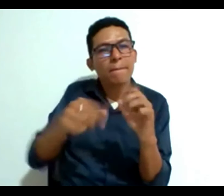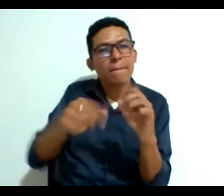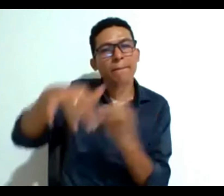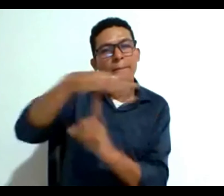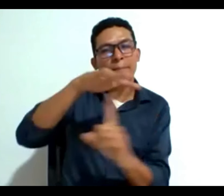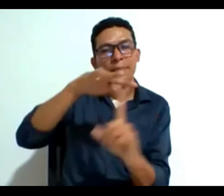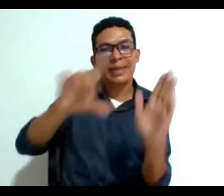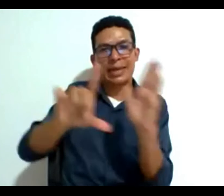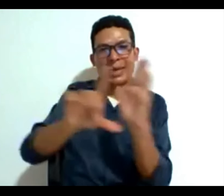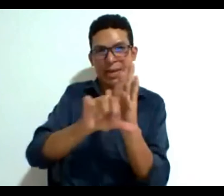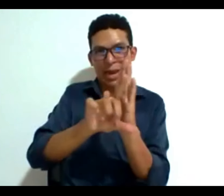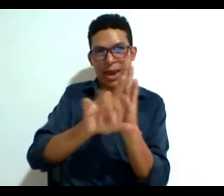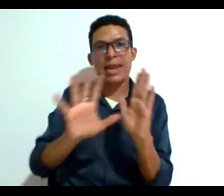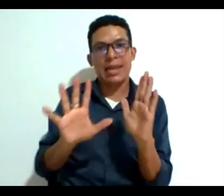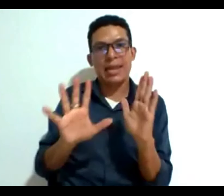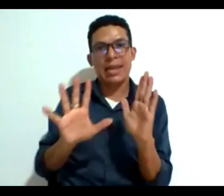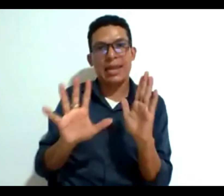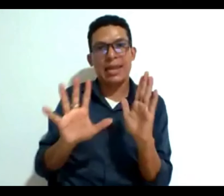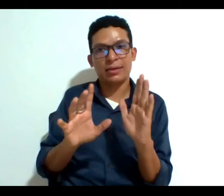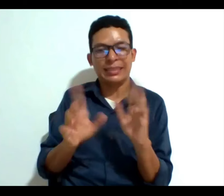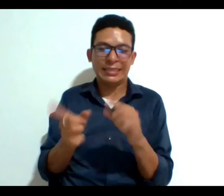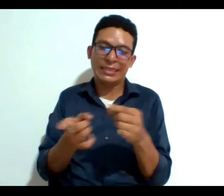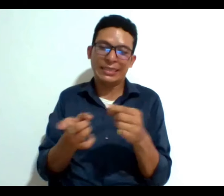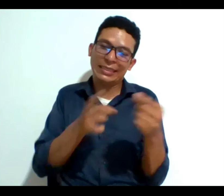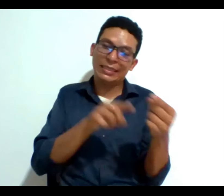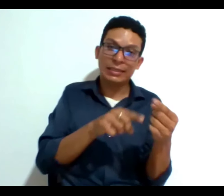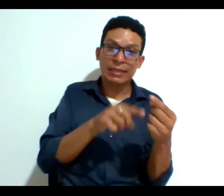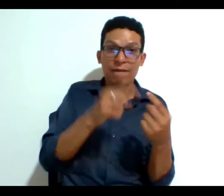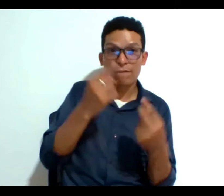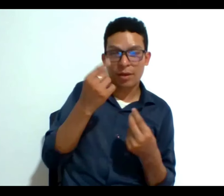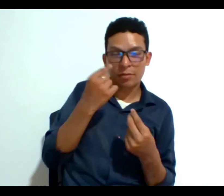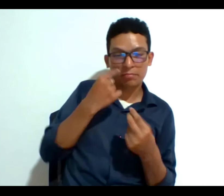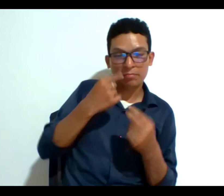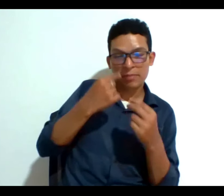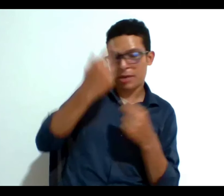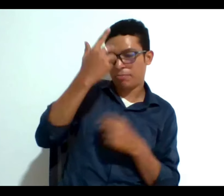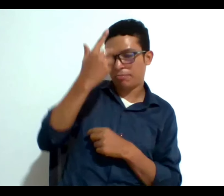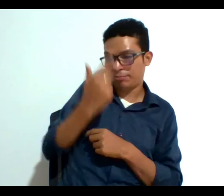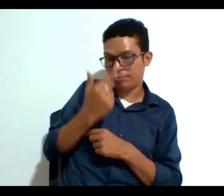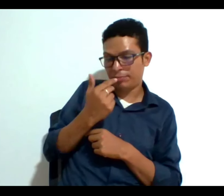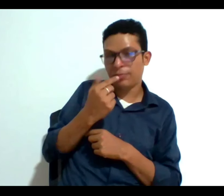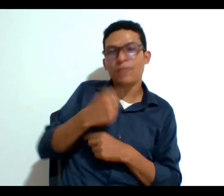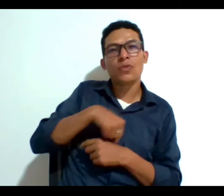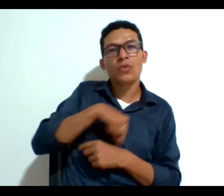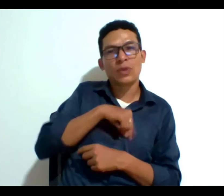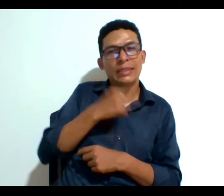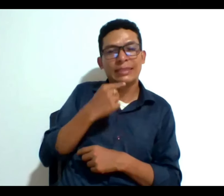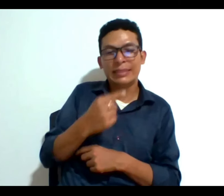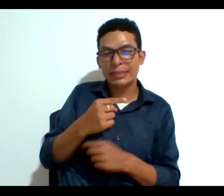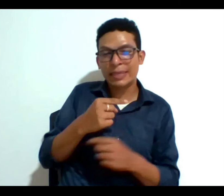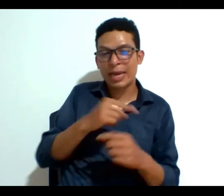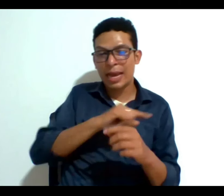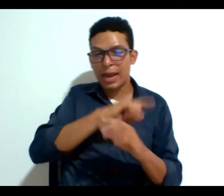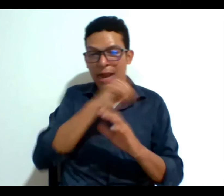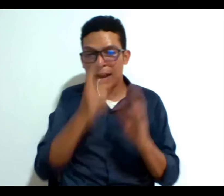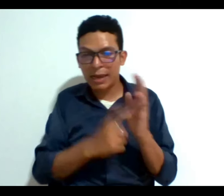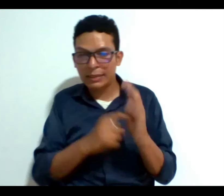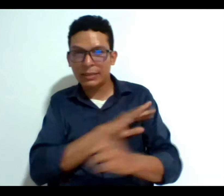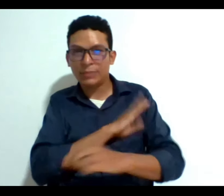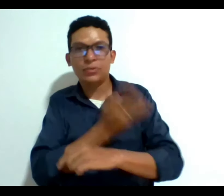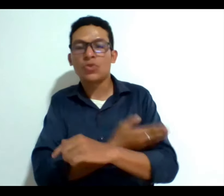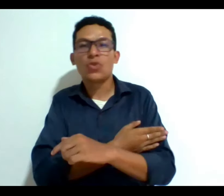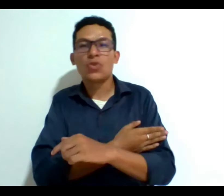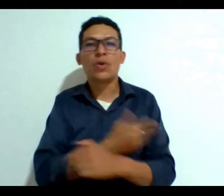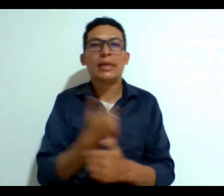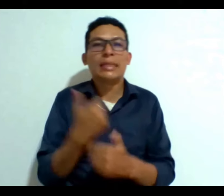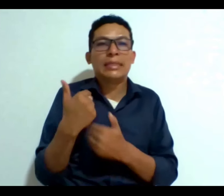contexto legal como tal y en la valoración no se habla tanto de capacidad sino se